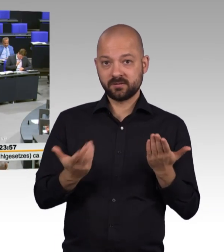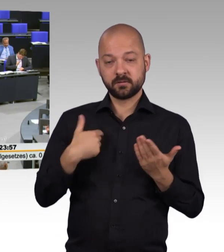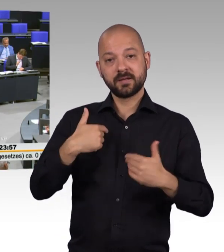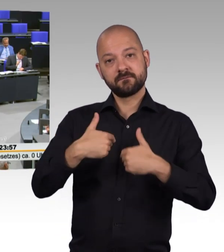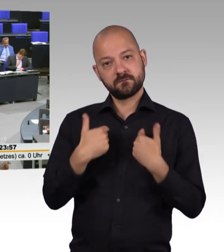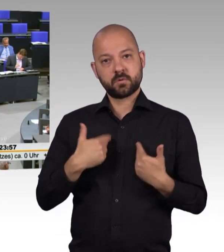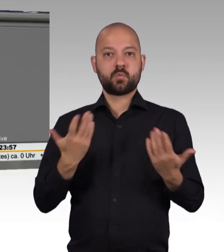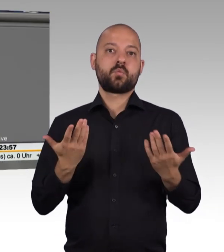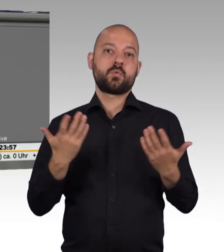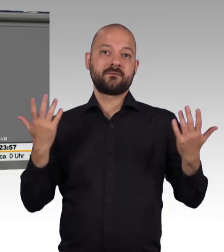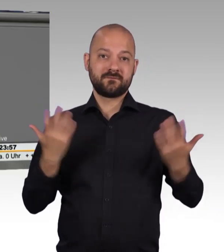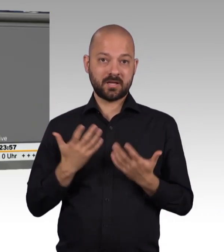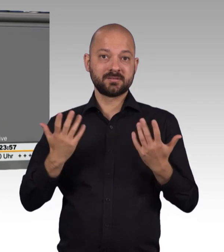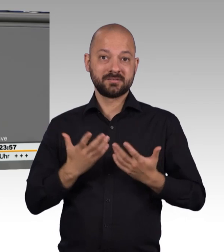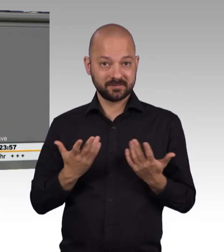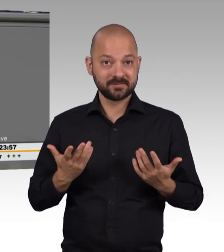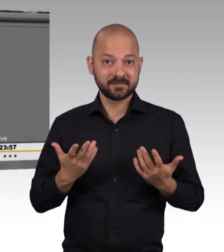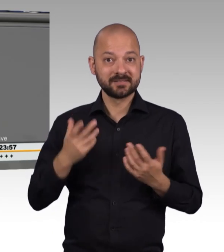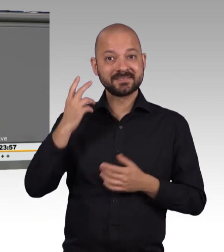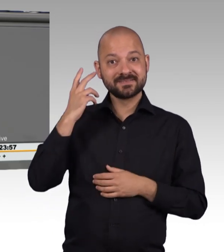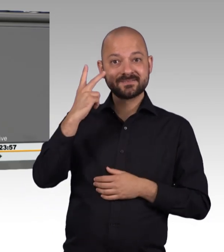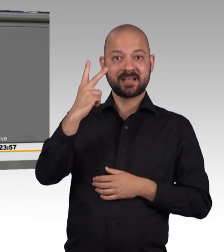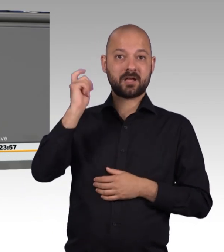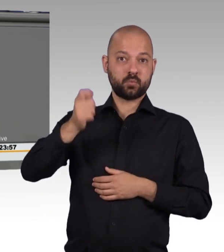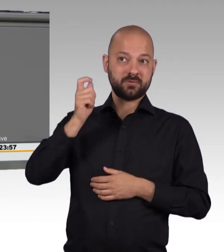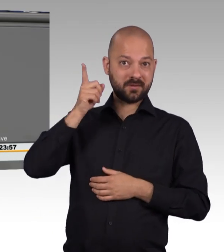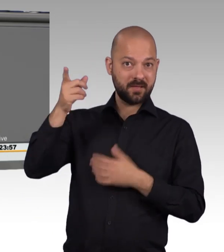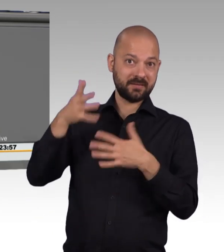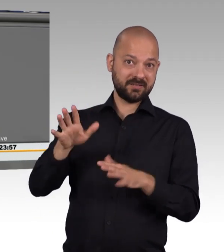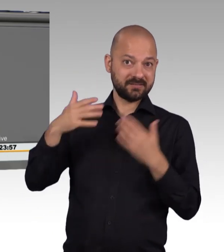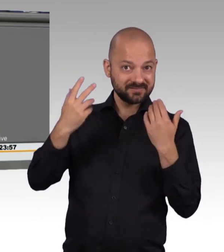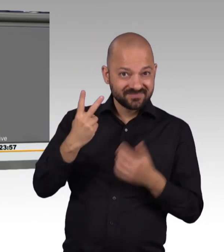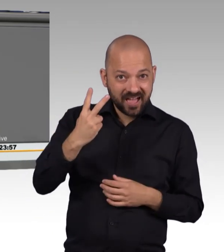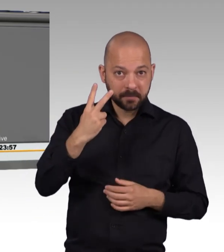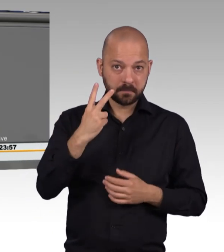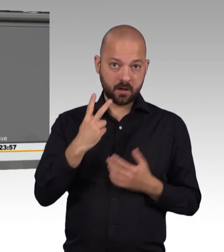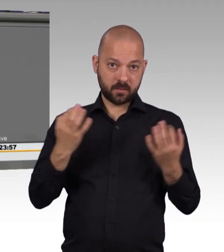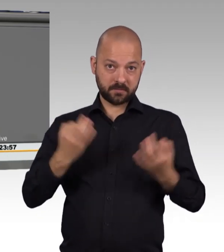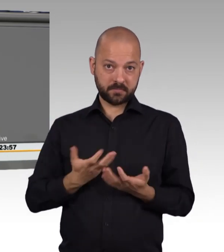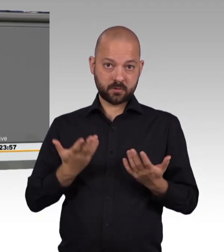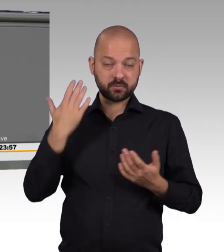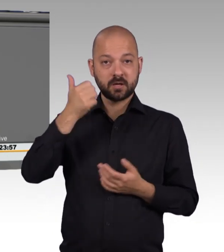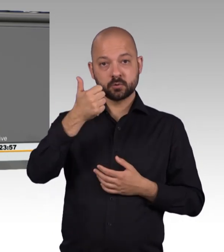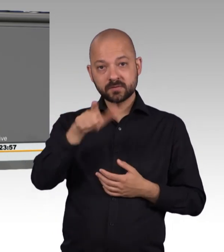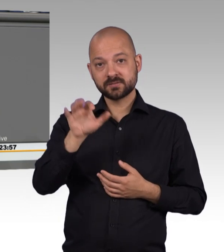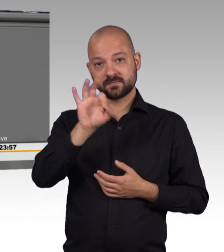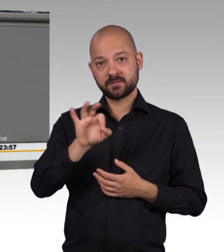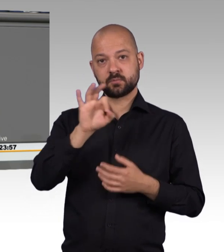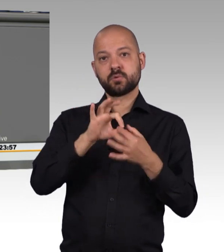Zwei Bundesverfassungsgerichtsurteile hat es gebraucht, am 21. Februar für das Bundeswahlgesetz, dass